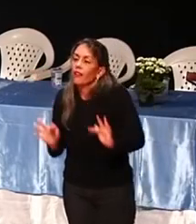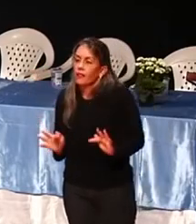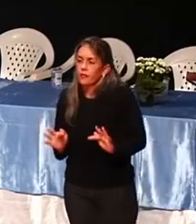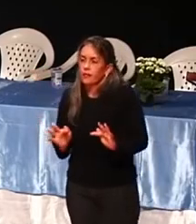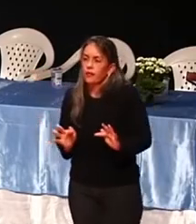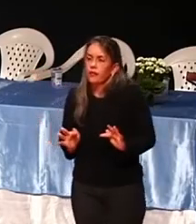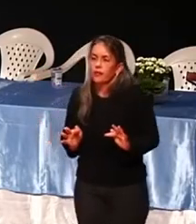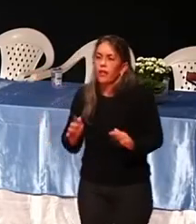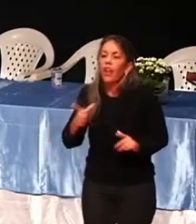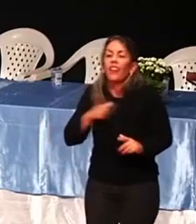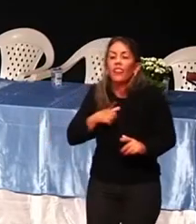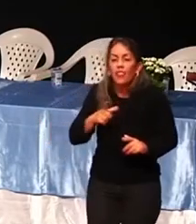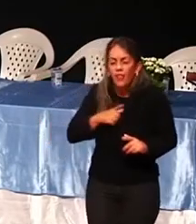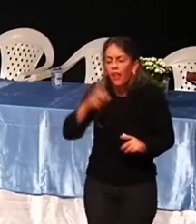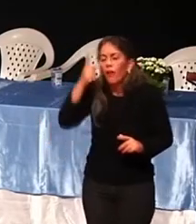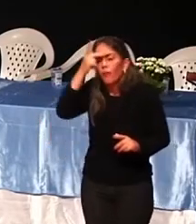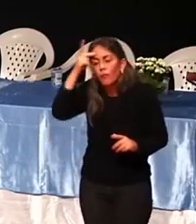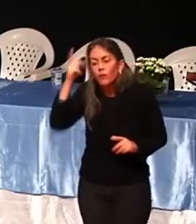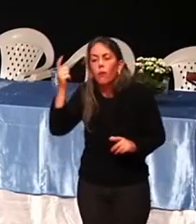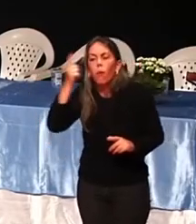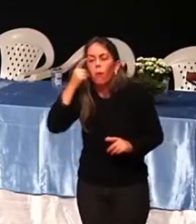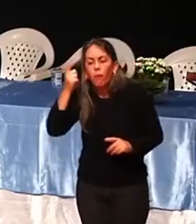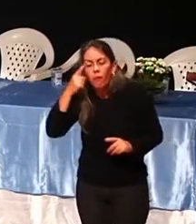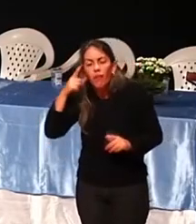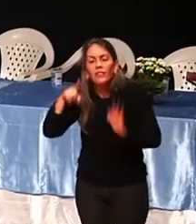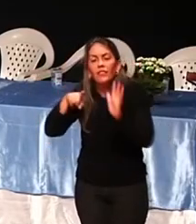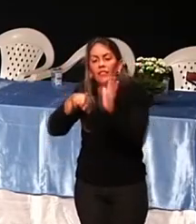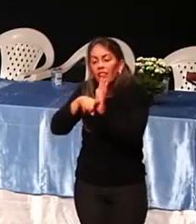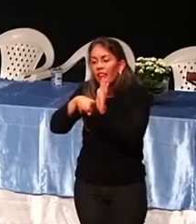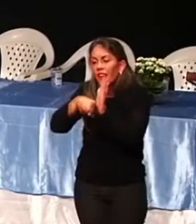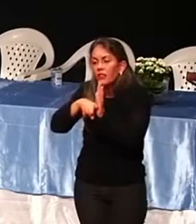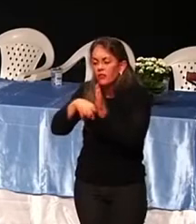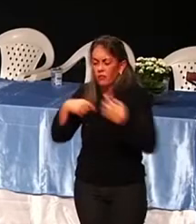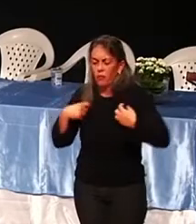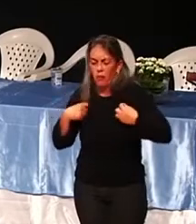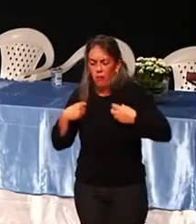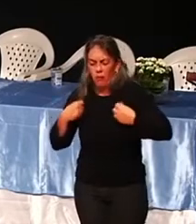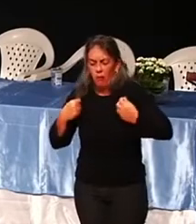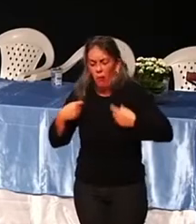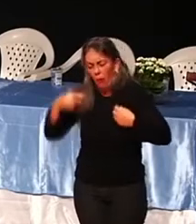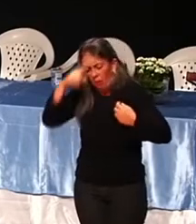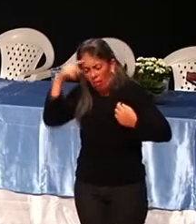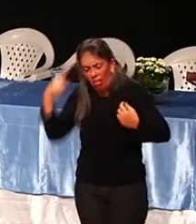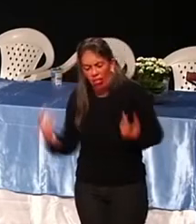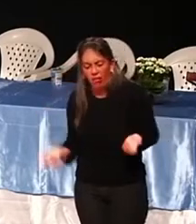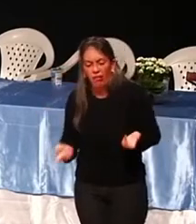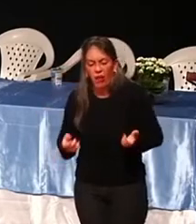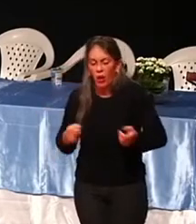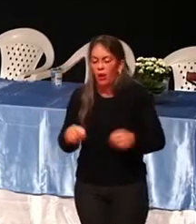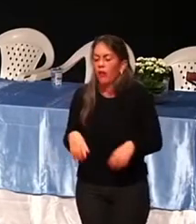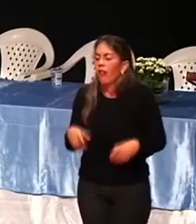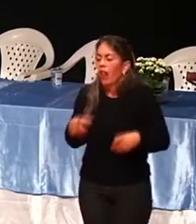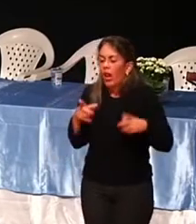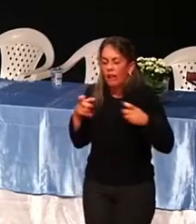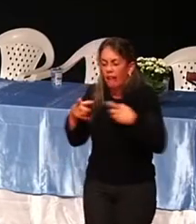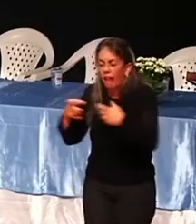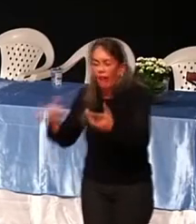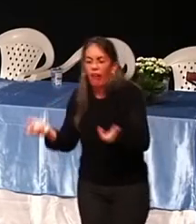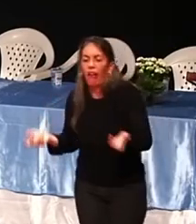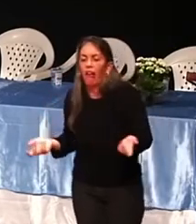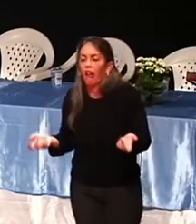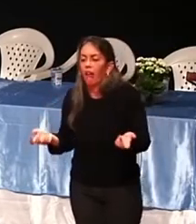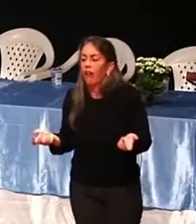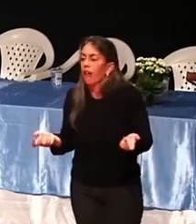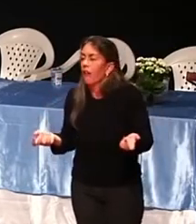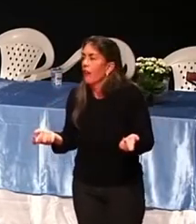negativa encarando o trabalho de uma forma negativa. Cadê a roupa de guerra? Como vai a luta? As mães pobres falam, vou ganhar